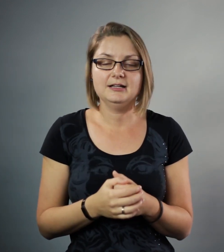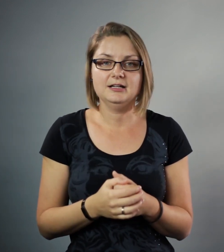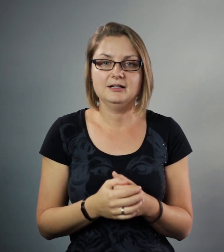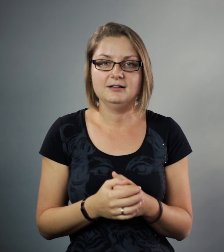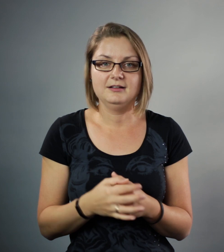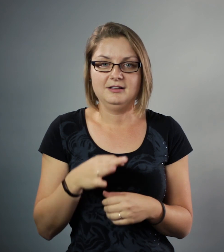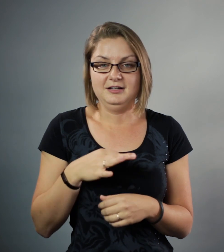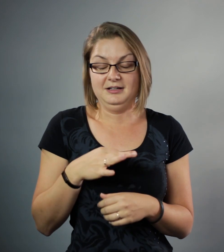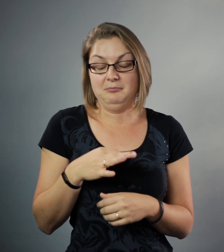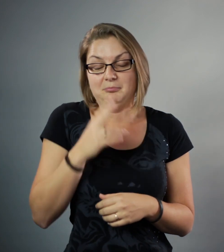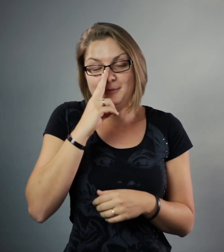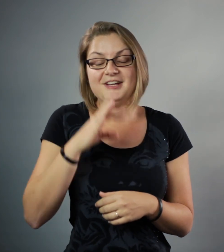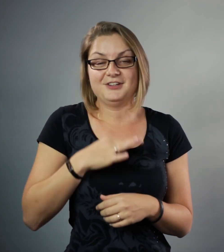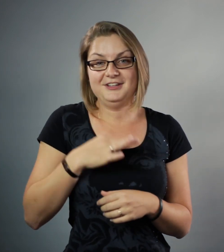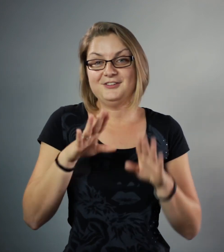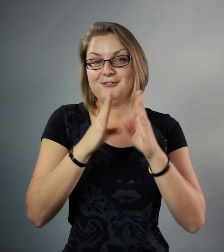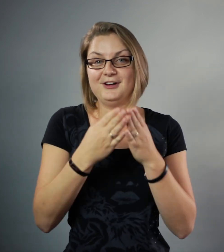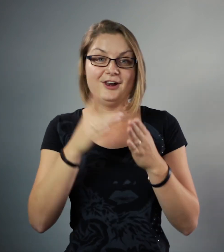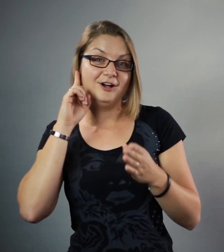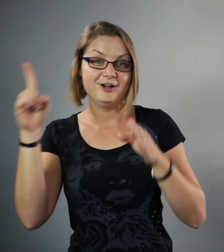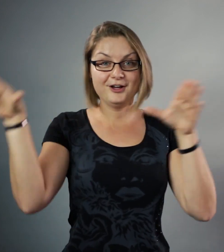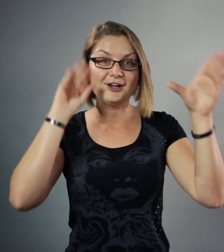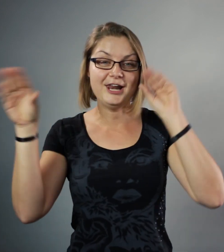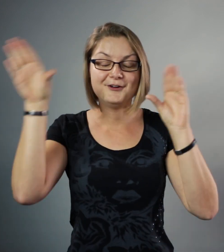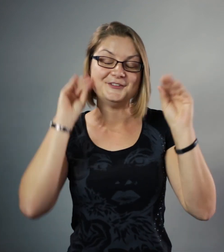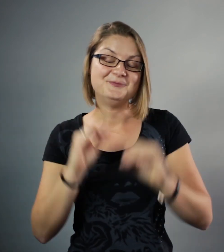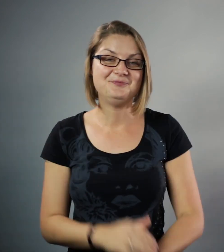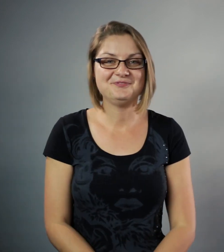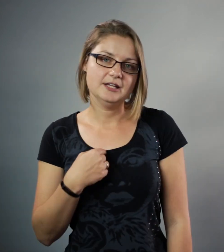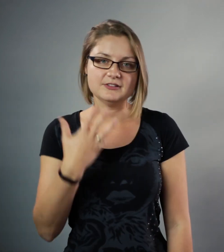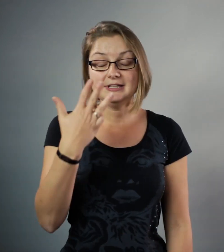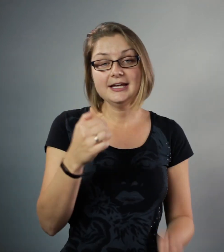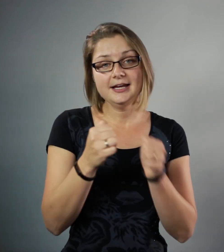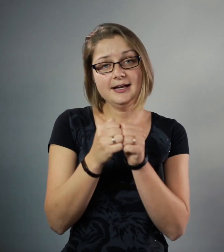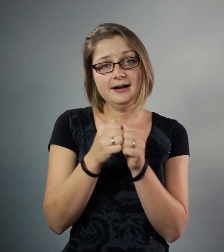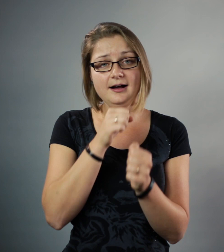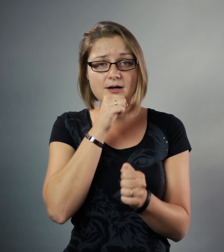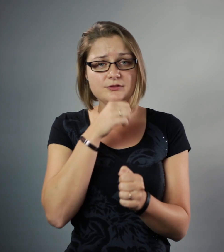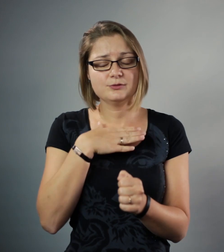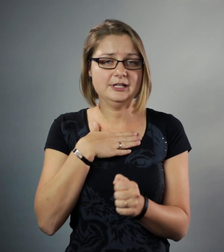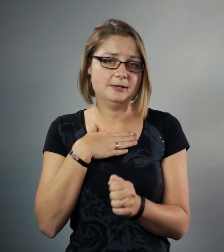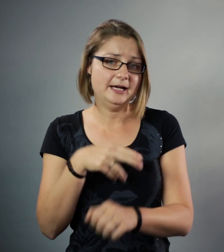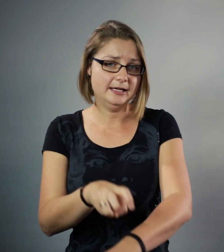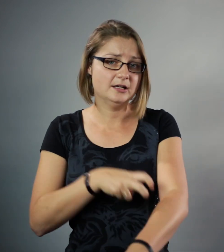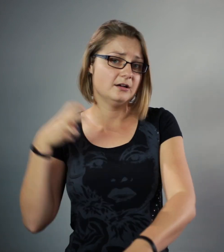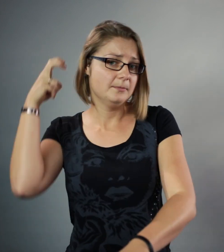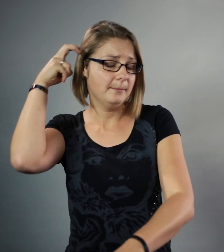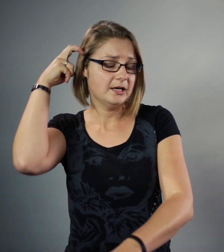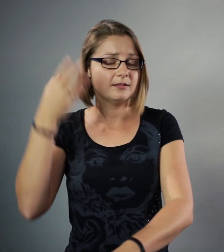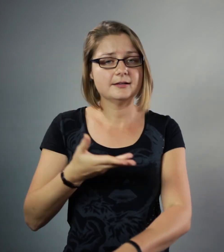probeer te genieten van alle geluiden. Ik was 9 jaar oud toen ik mijn medel